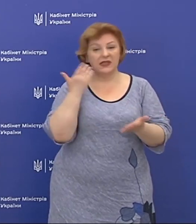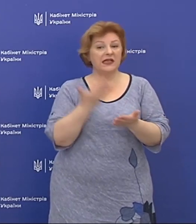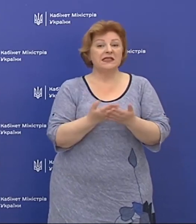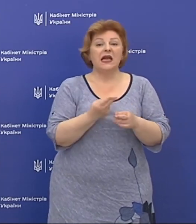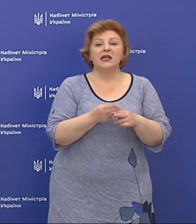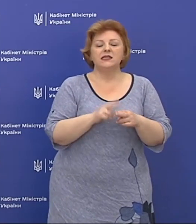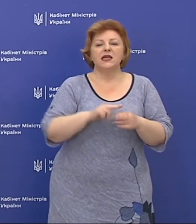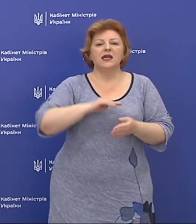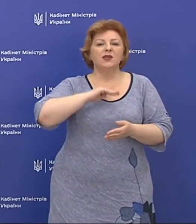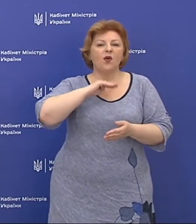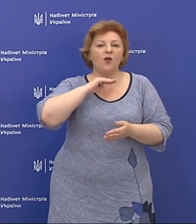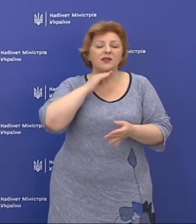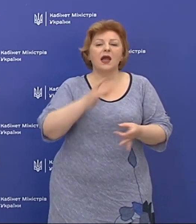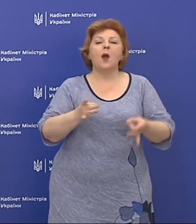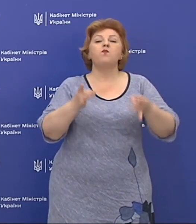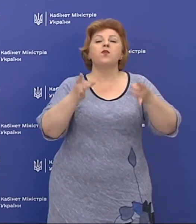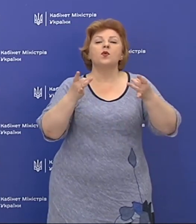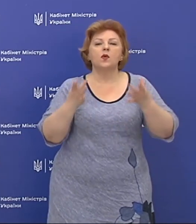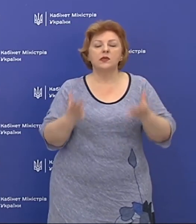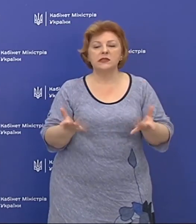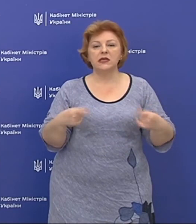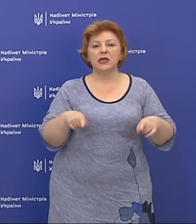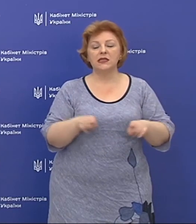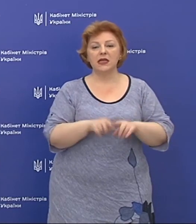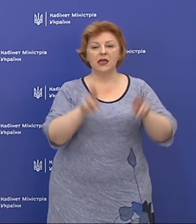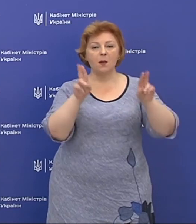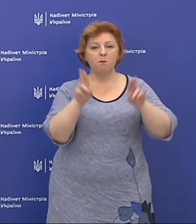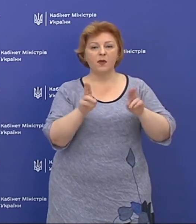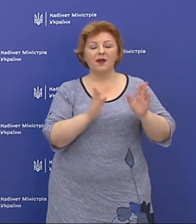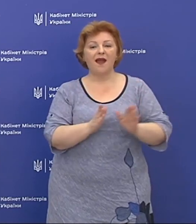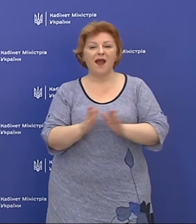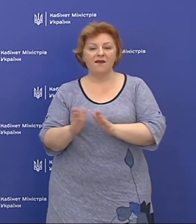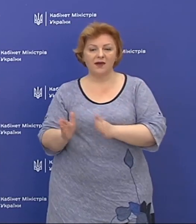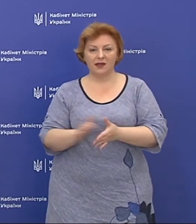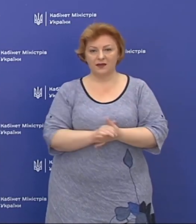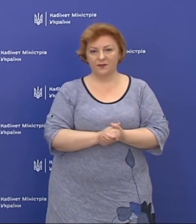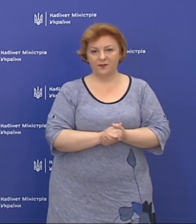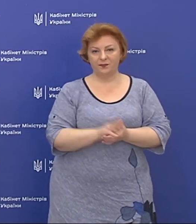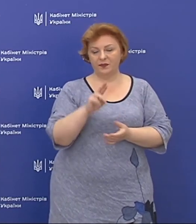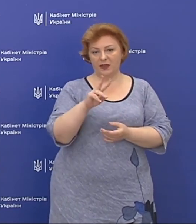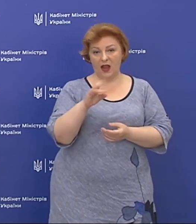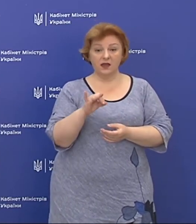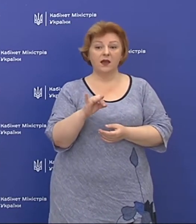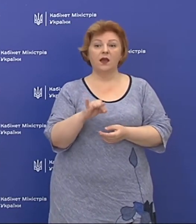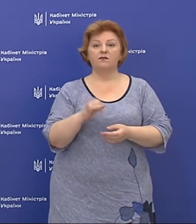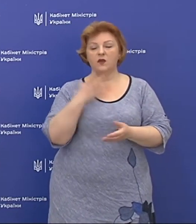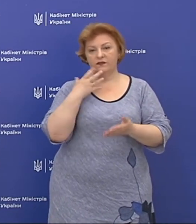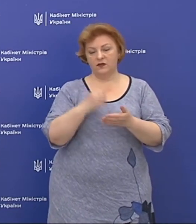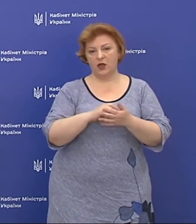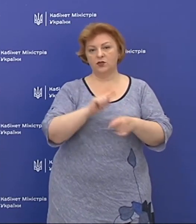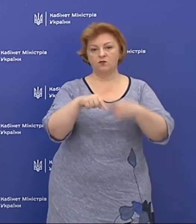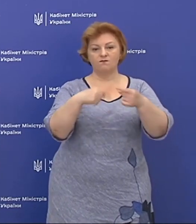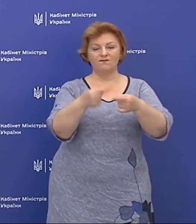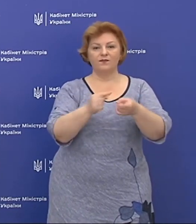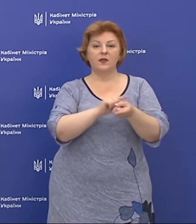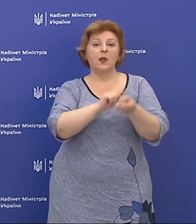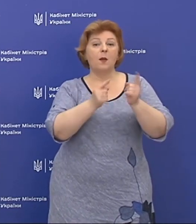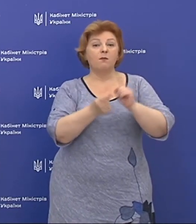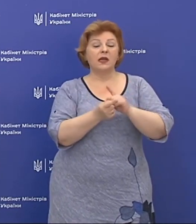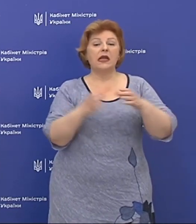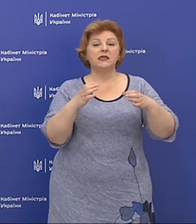достатньо прості такі правила, які в свою чергу призводять до